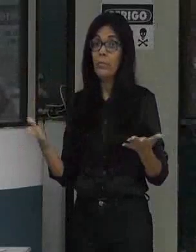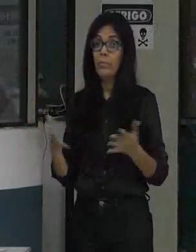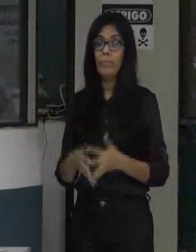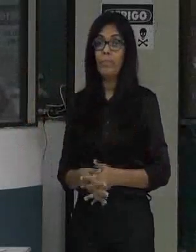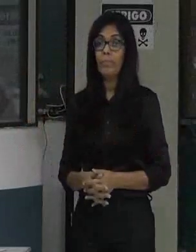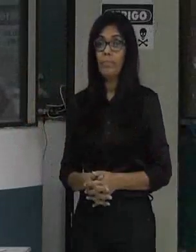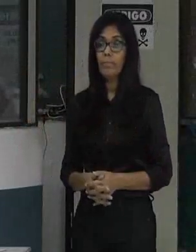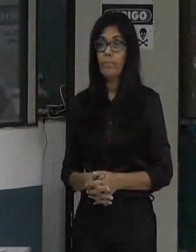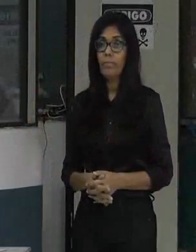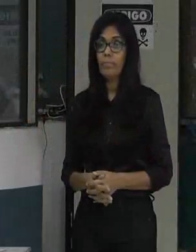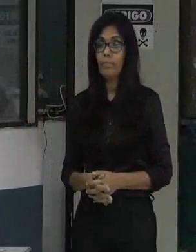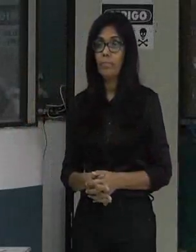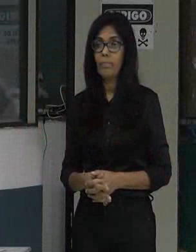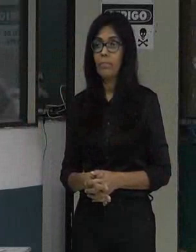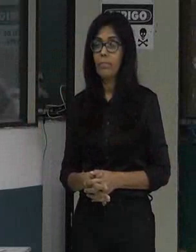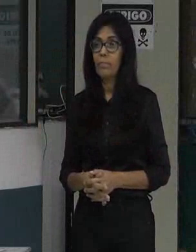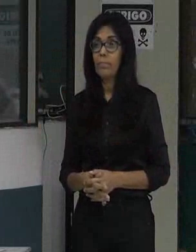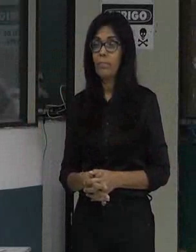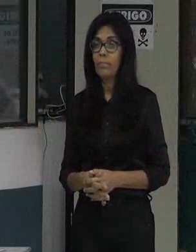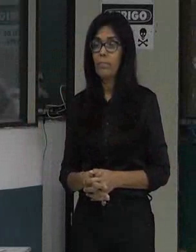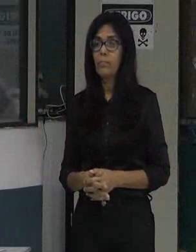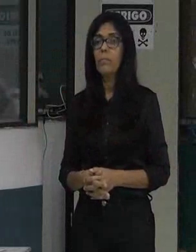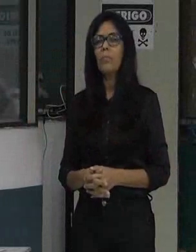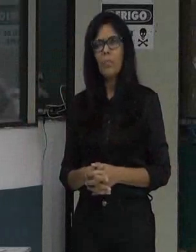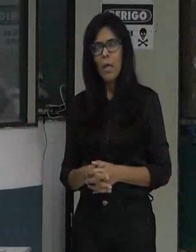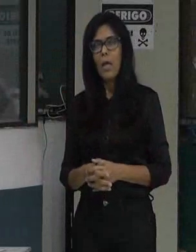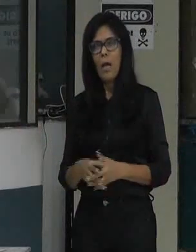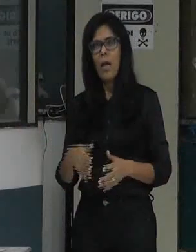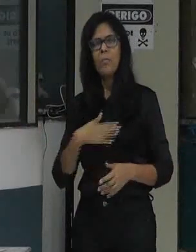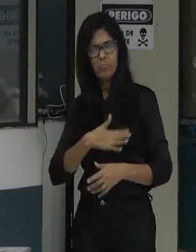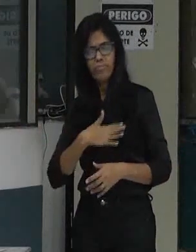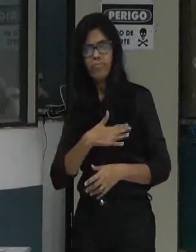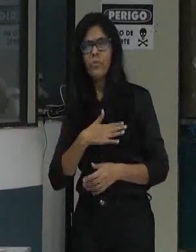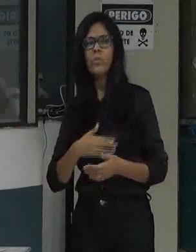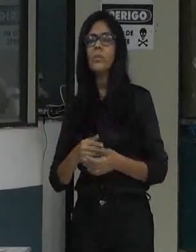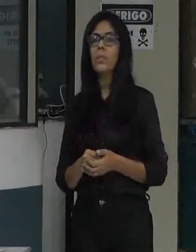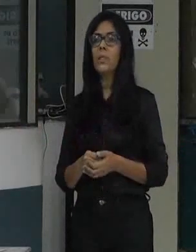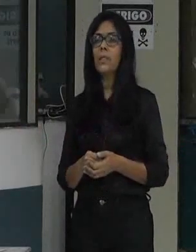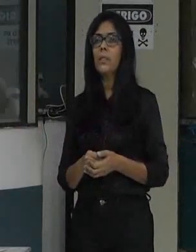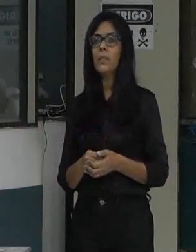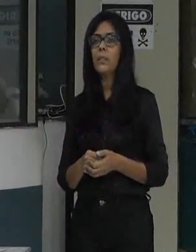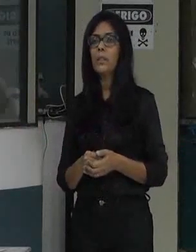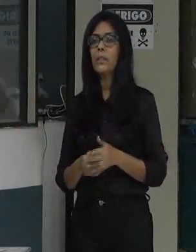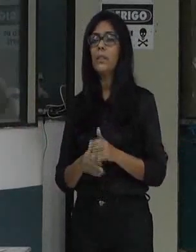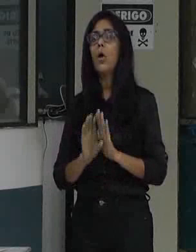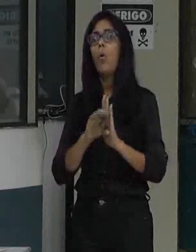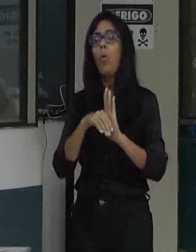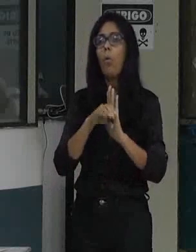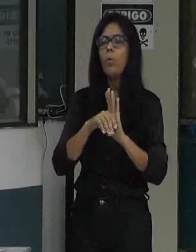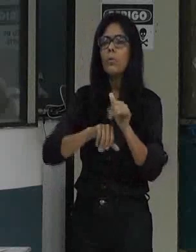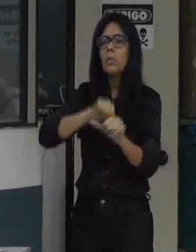até gostei do conceito da mudança de linear